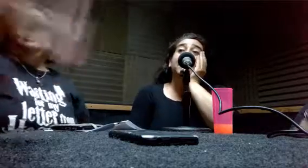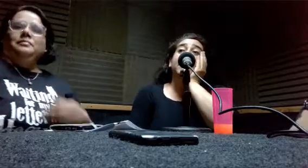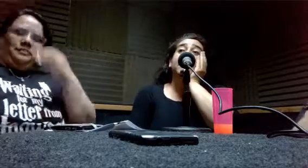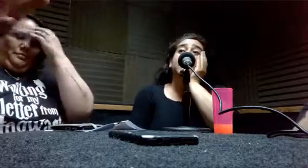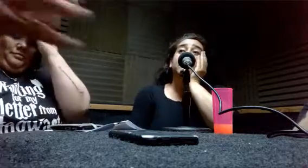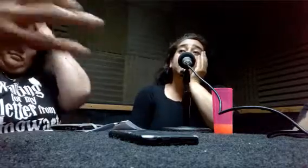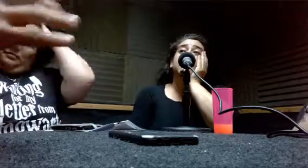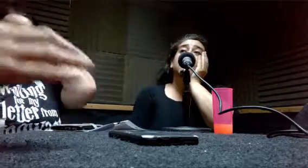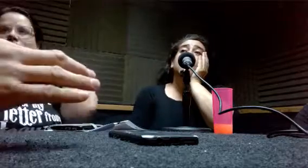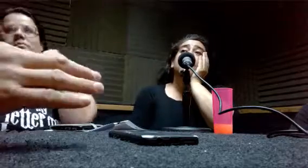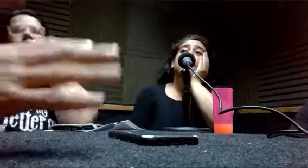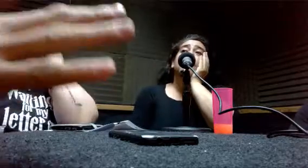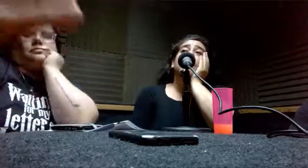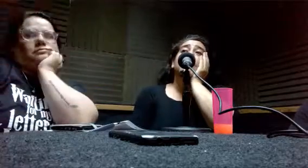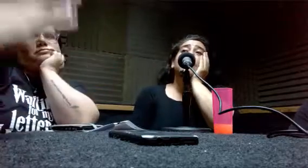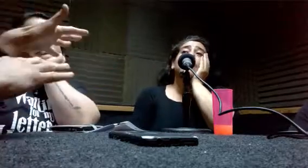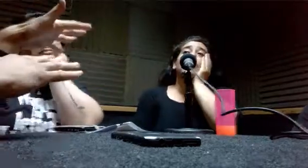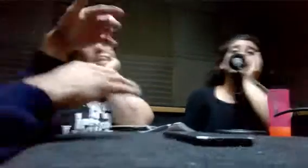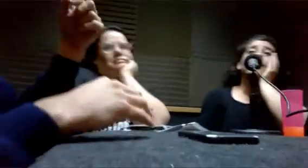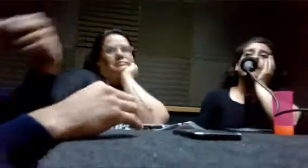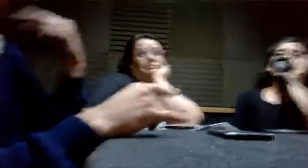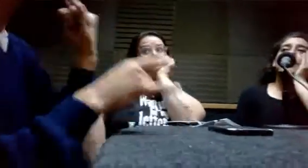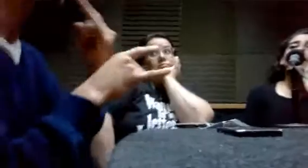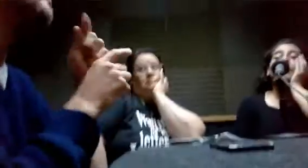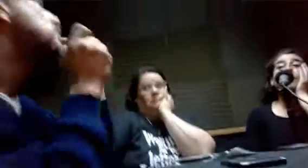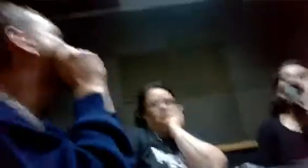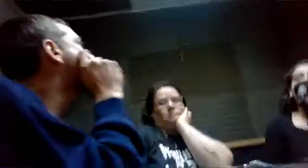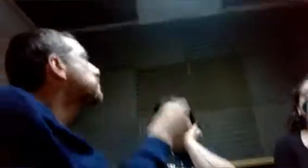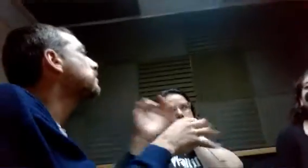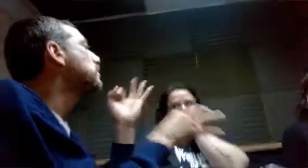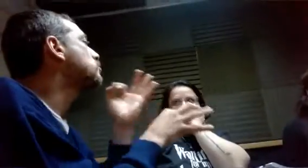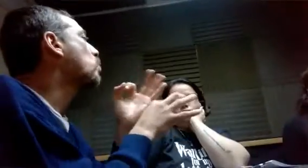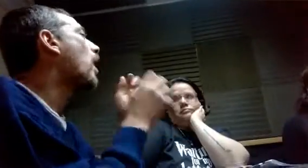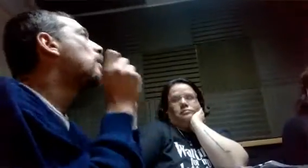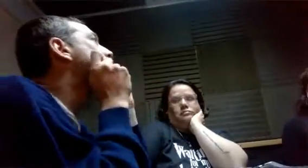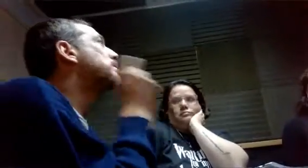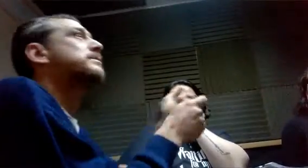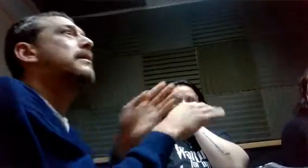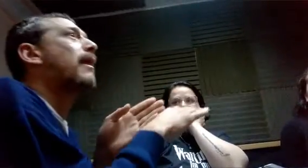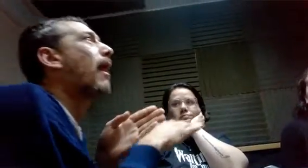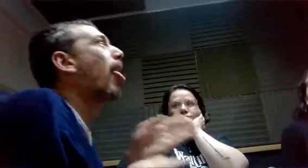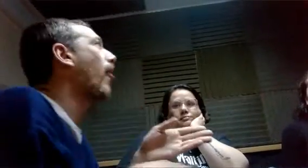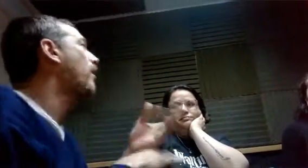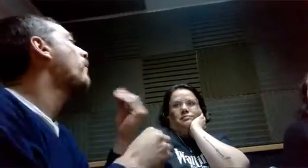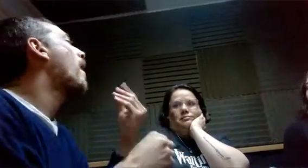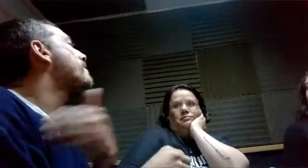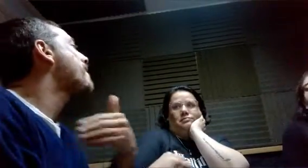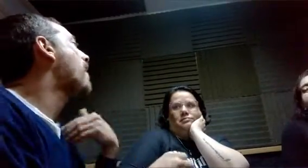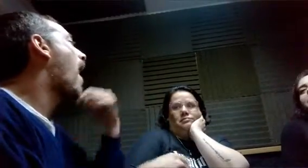nervioso. Porque eran todos... Iban todos a la escuela de tarde, ¿sí? Y yo iba a la escuela, quería